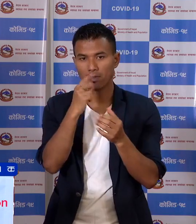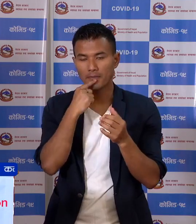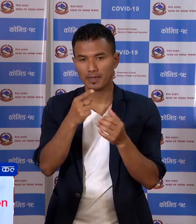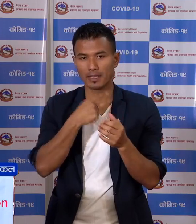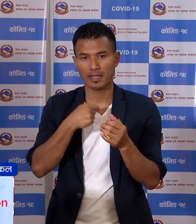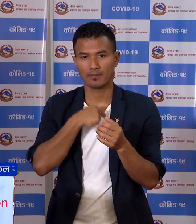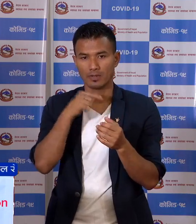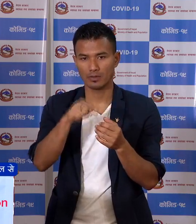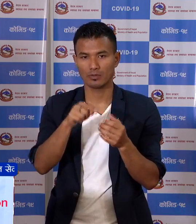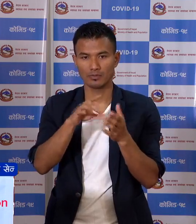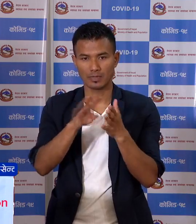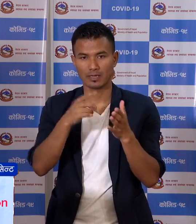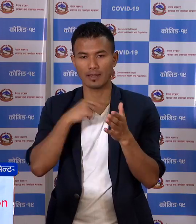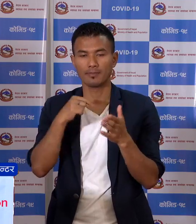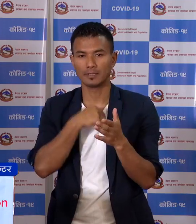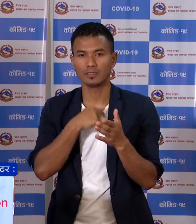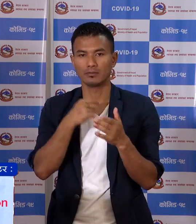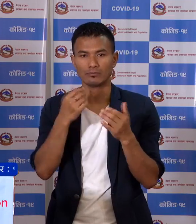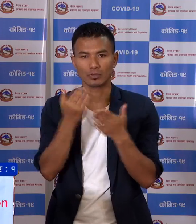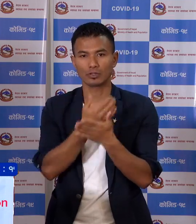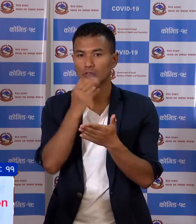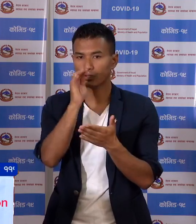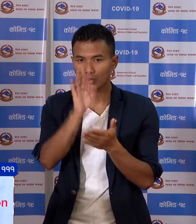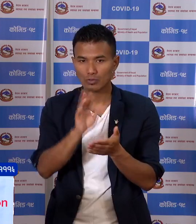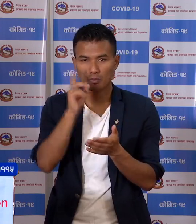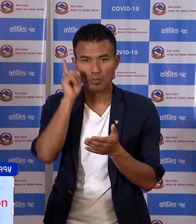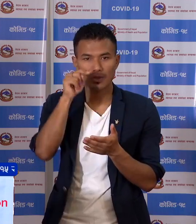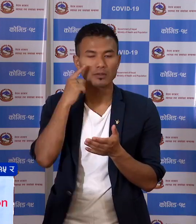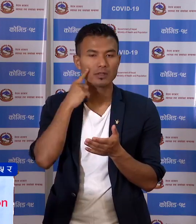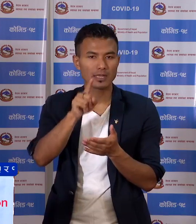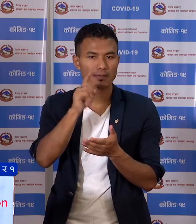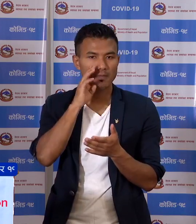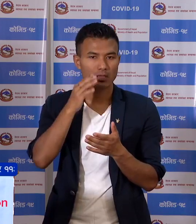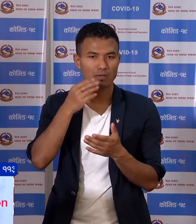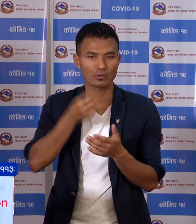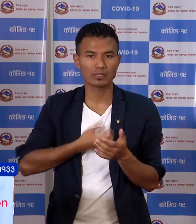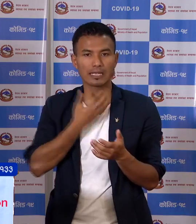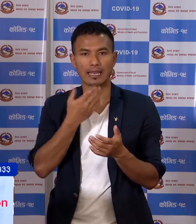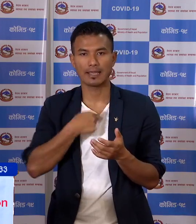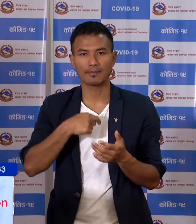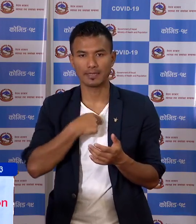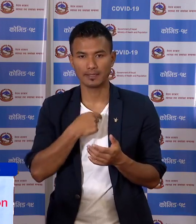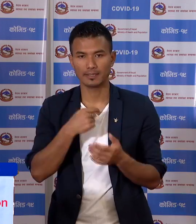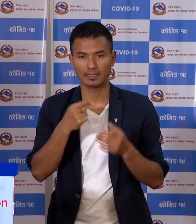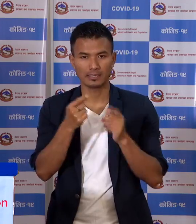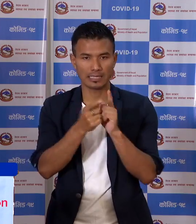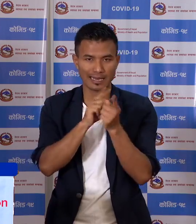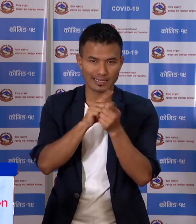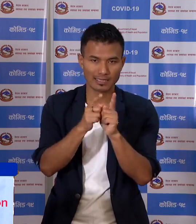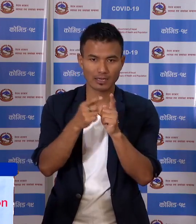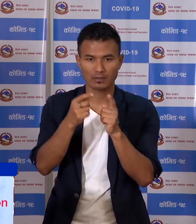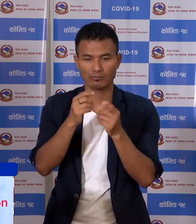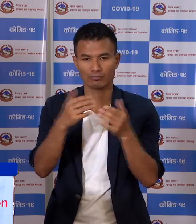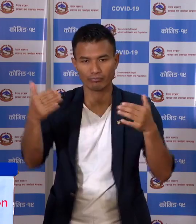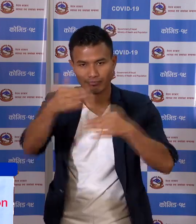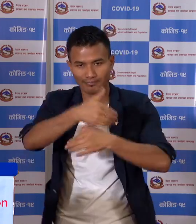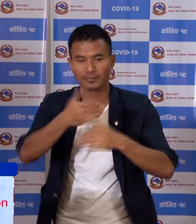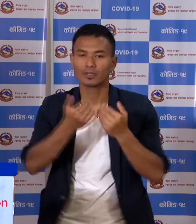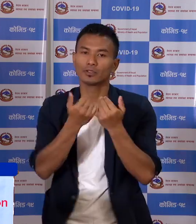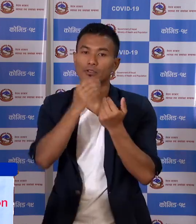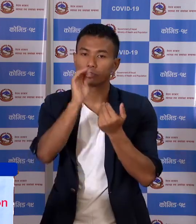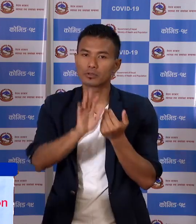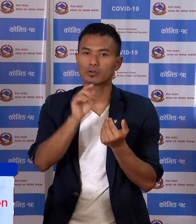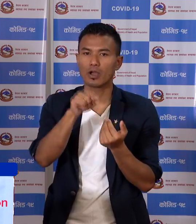अवस्था पनी यो महामारी बटा हामी चाहीं उमकिन पाउंच और भोली को दिन मा हरे खुषियाली हामीले चाहीं साथा साथ अंगालो मान सक्षाँ